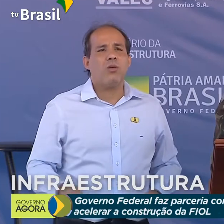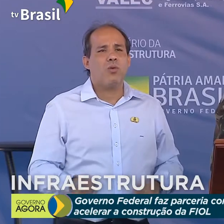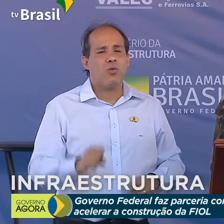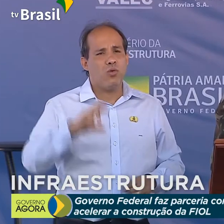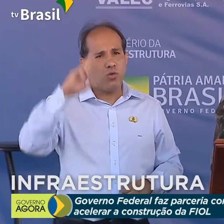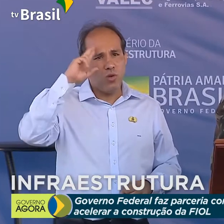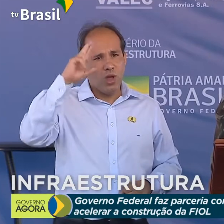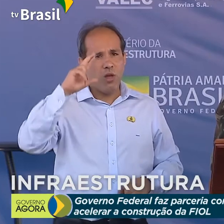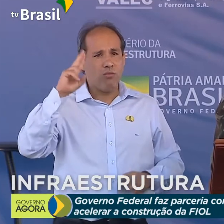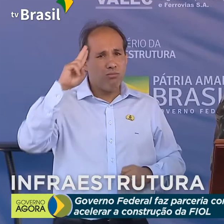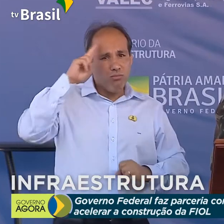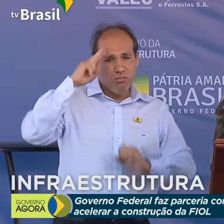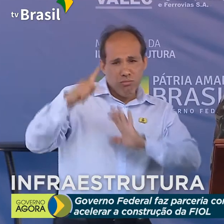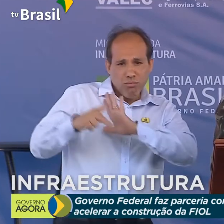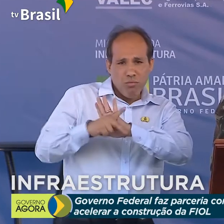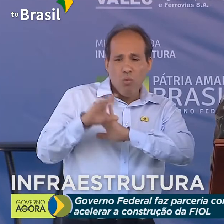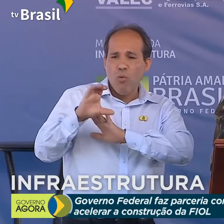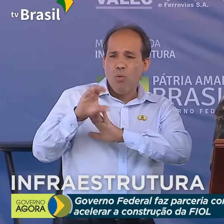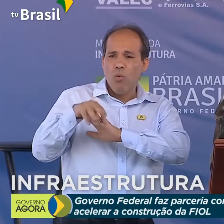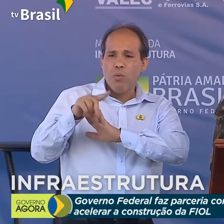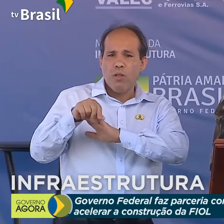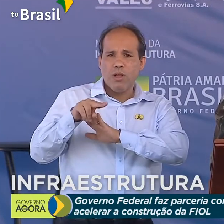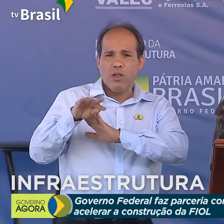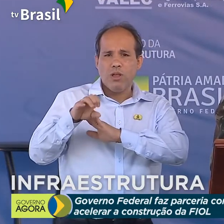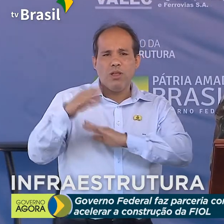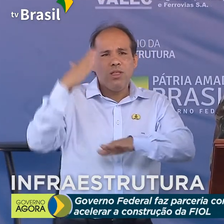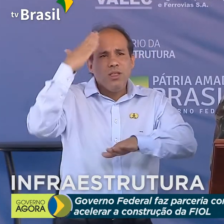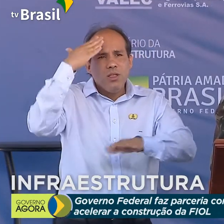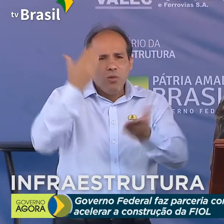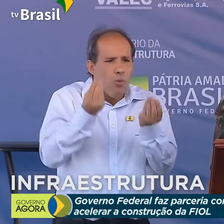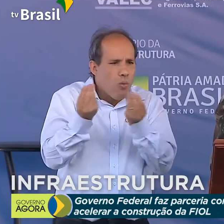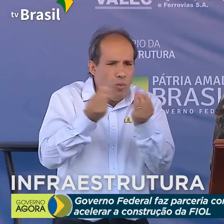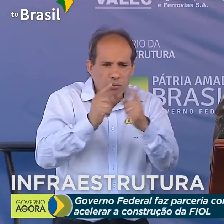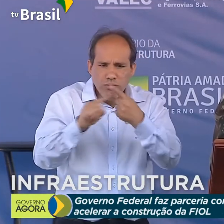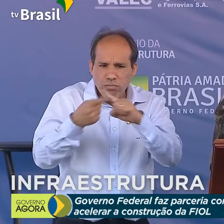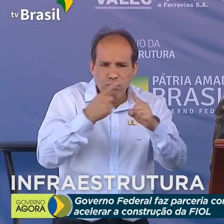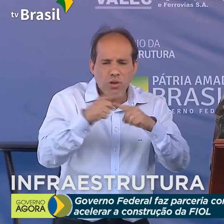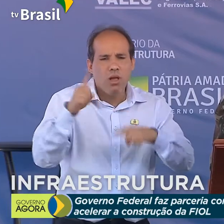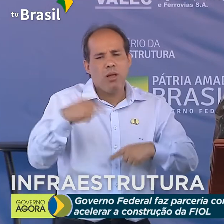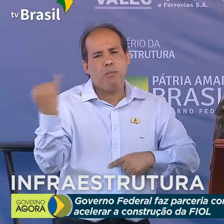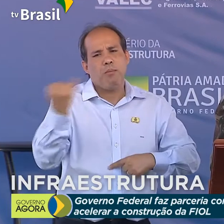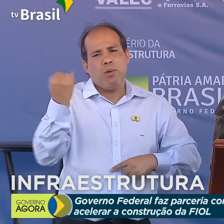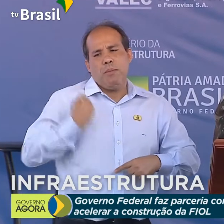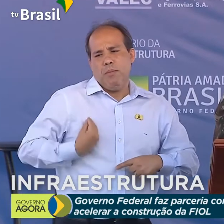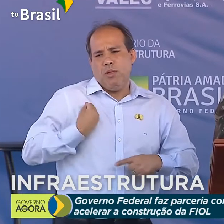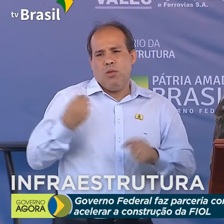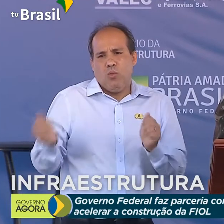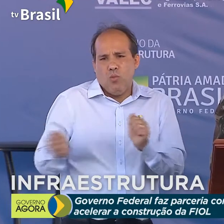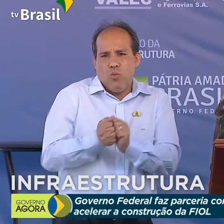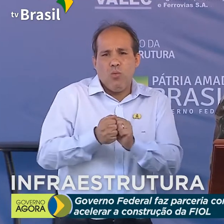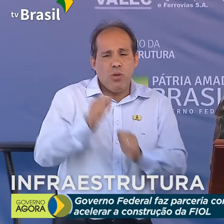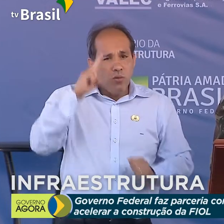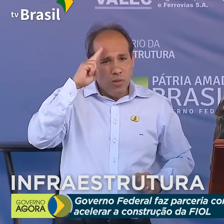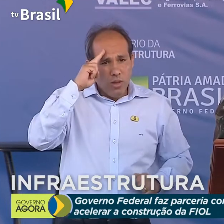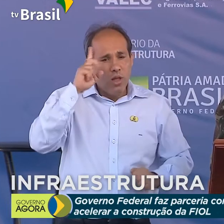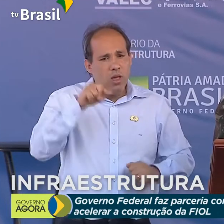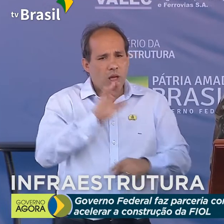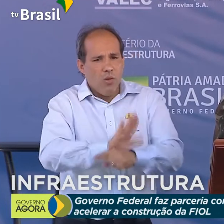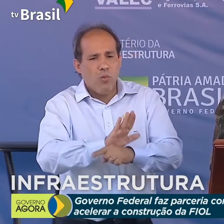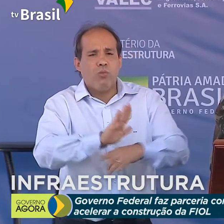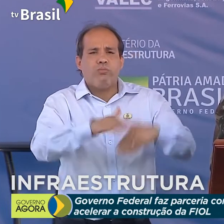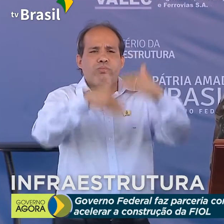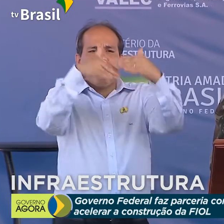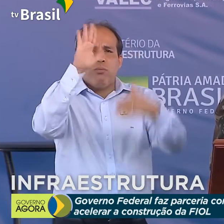pelo perfeito entendimento da importância desse tipo de participação, com os benefícios tanto para o desenvolvimento nacional,